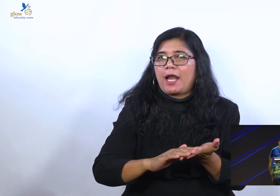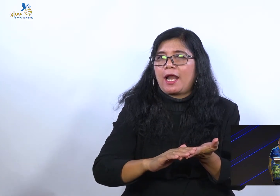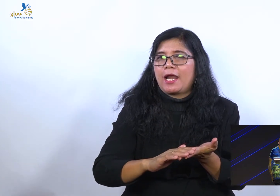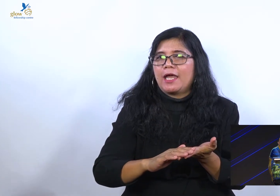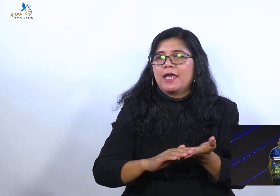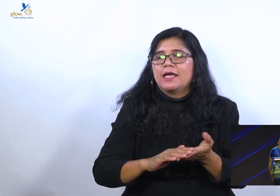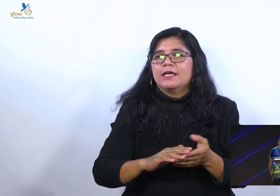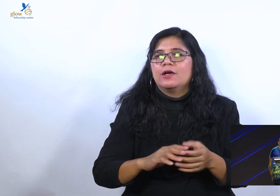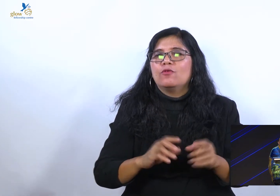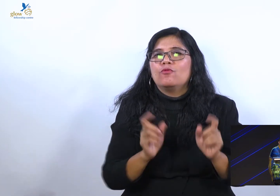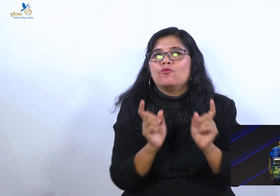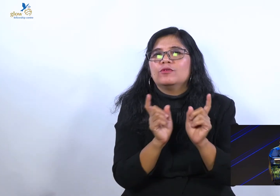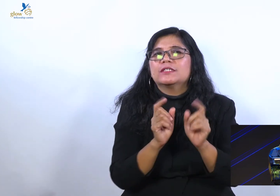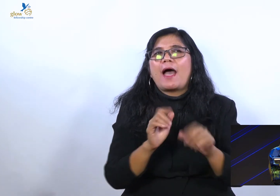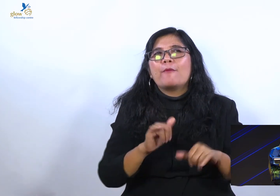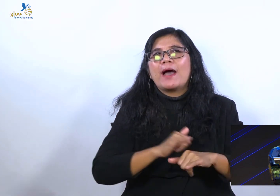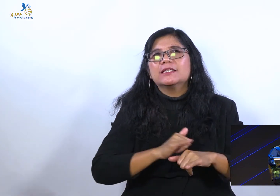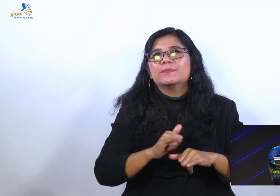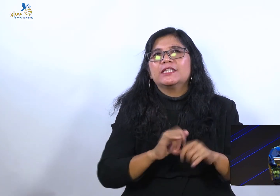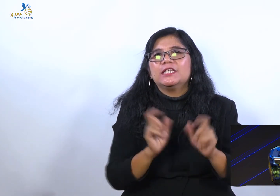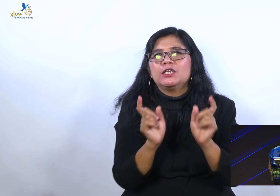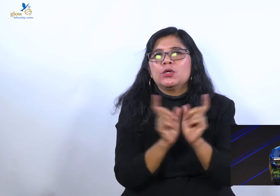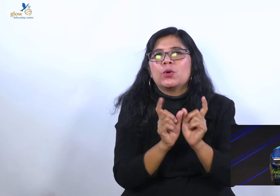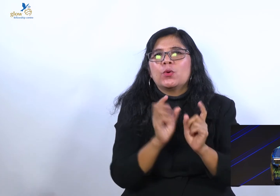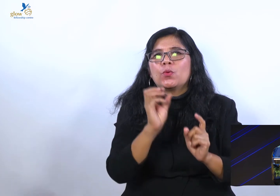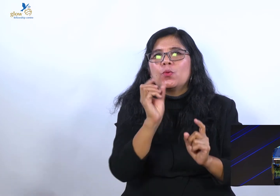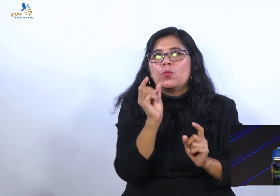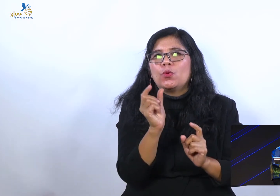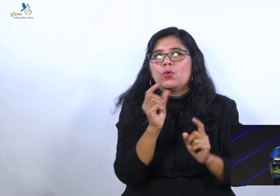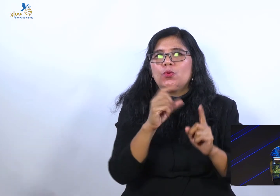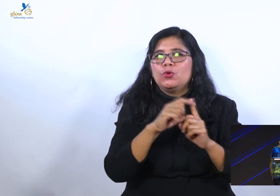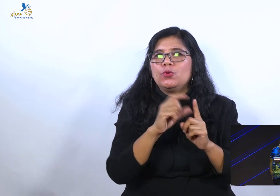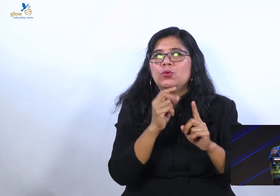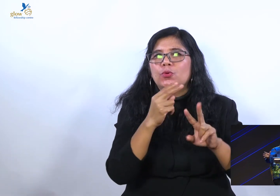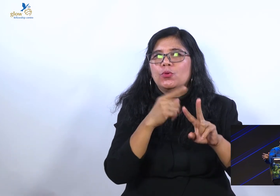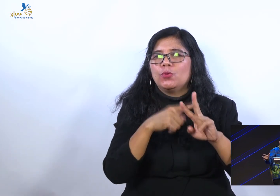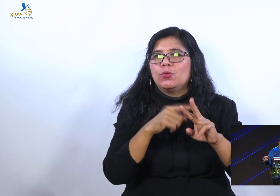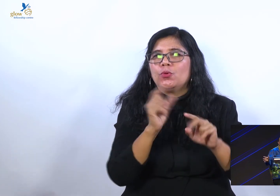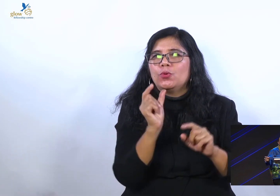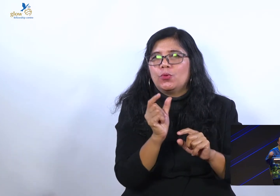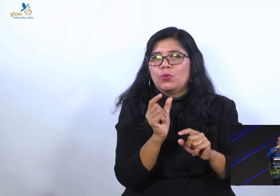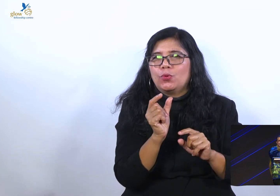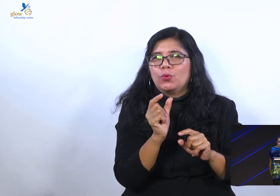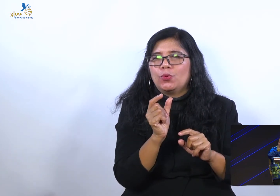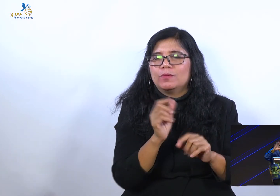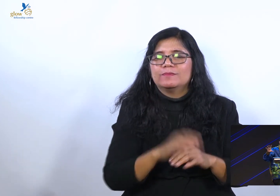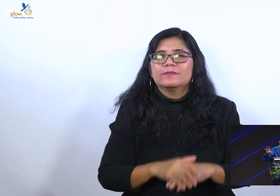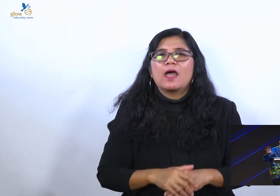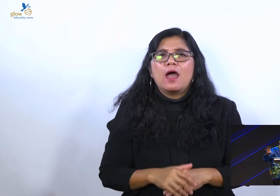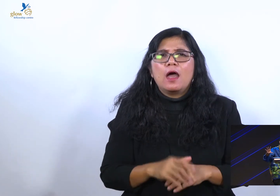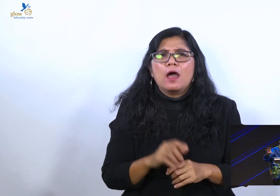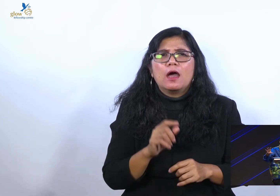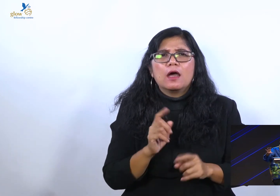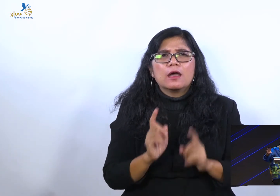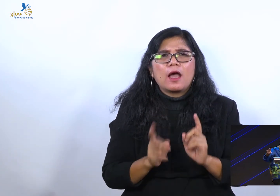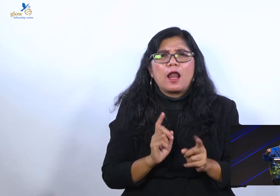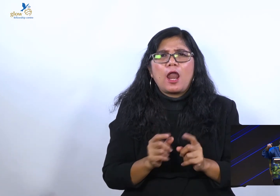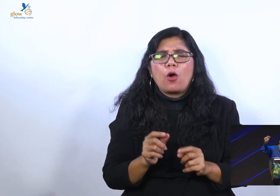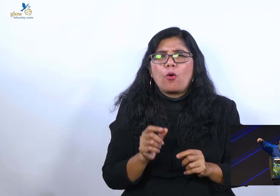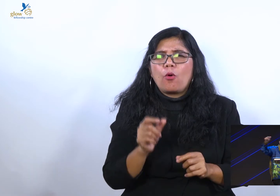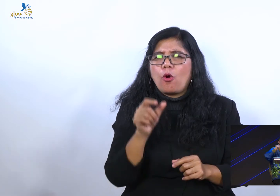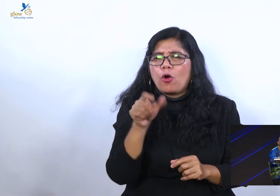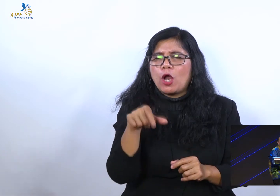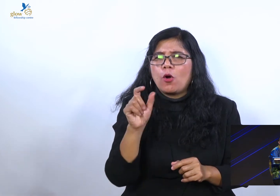wudu. Nah, kalau orang Yahudi, kita harus jujur bahwa semua agama monotheism